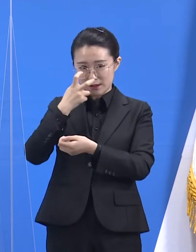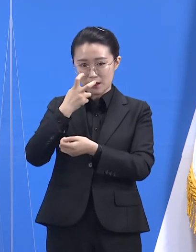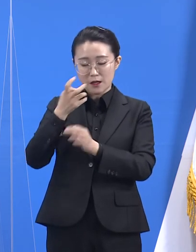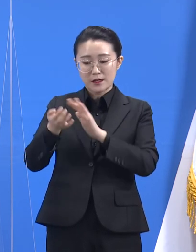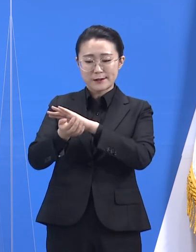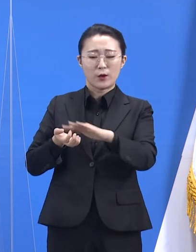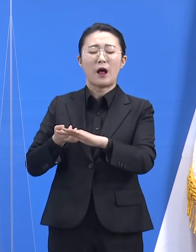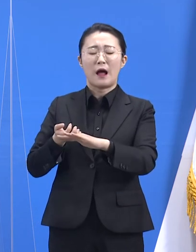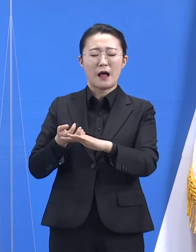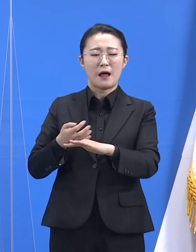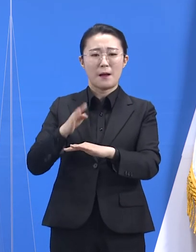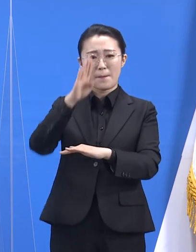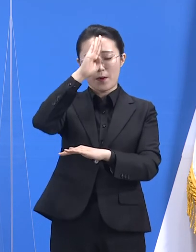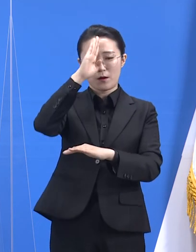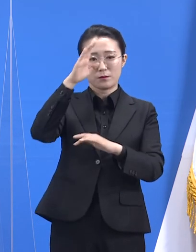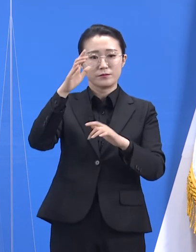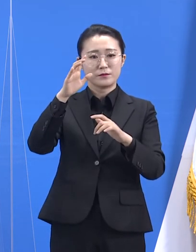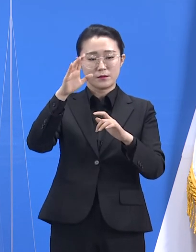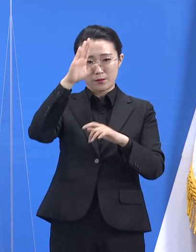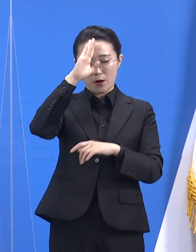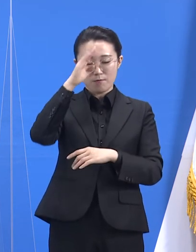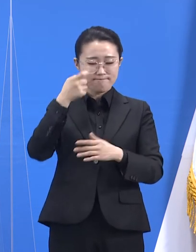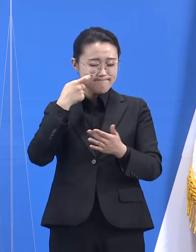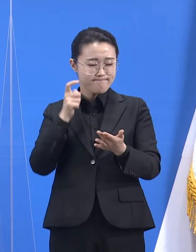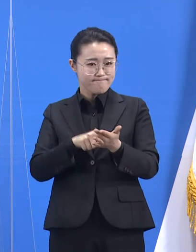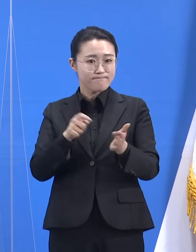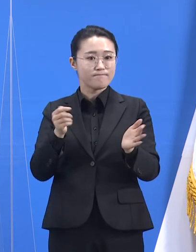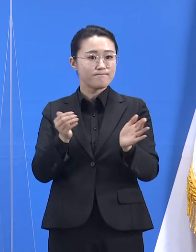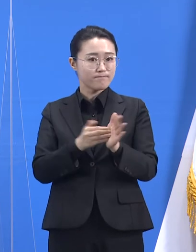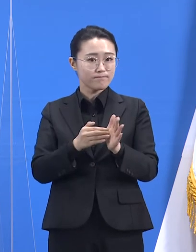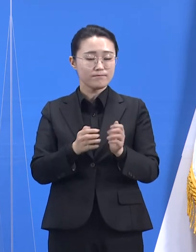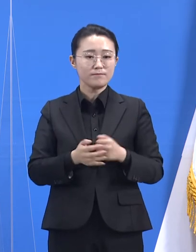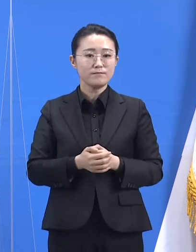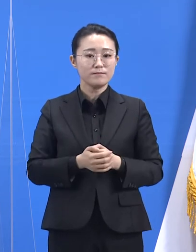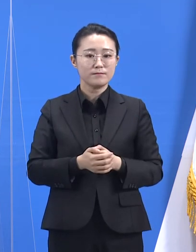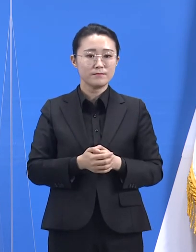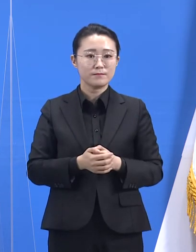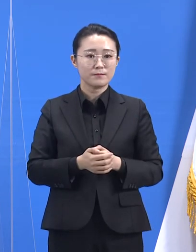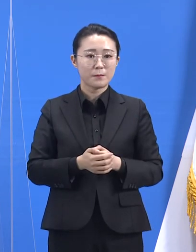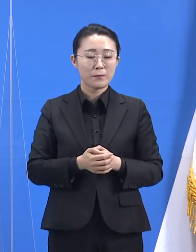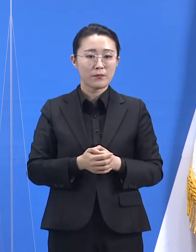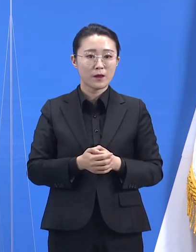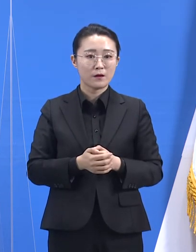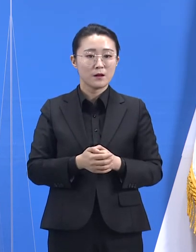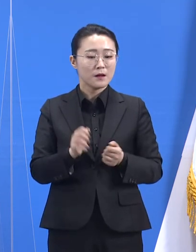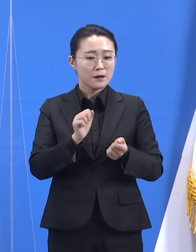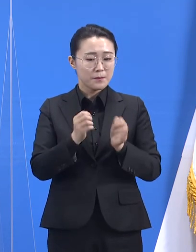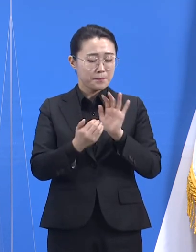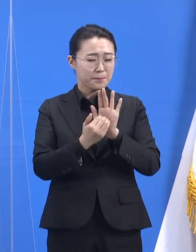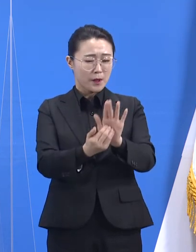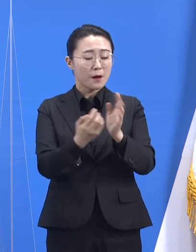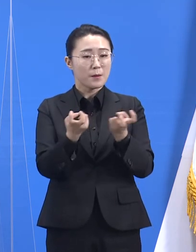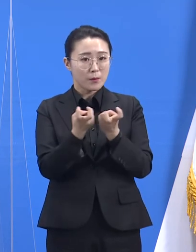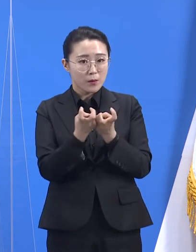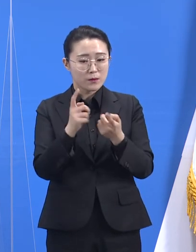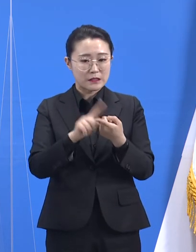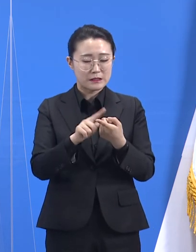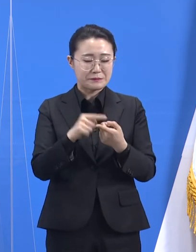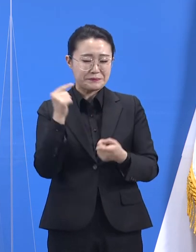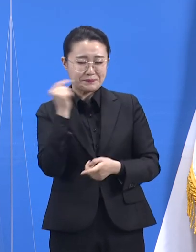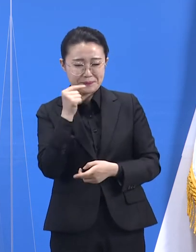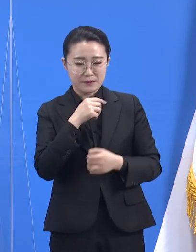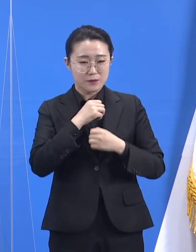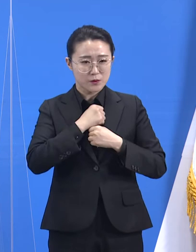개인과 기관이 모두 위험 인식과 대응 방법을 정확히 알고 철저히 실천한 것이 확신 차단의 비결이라고